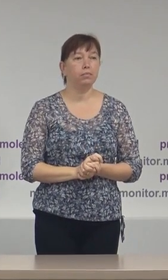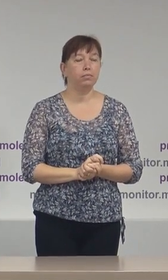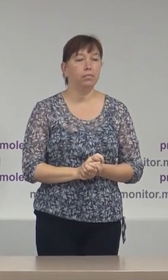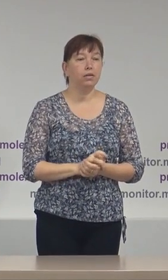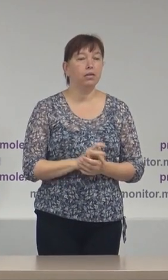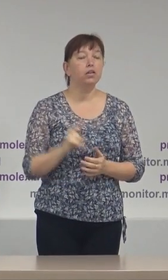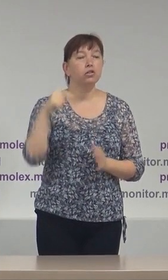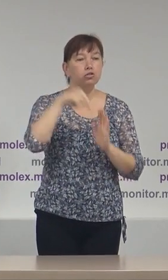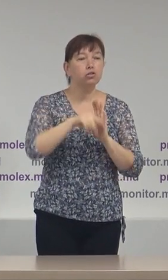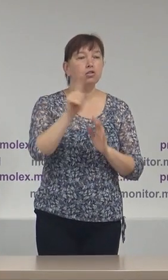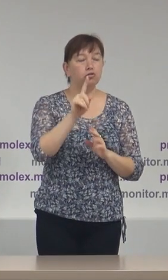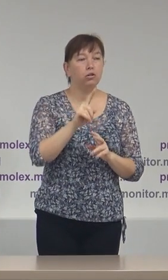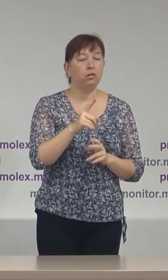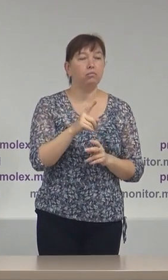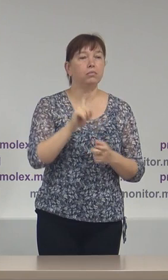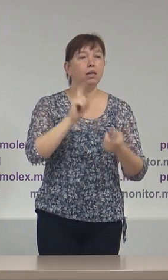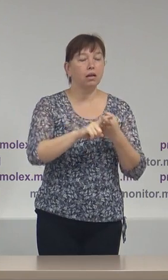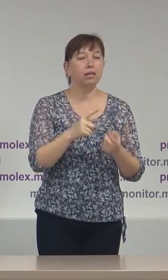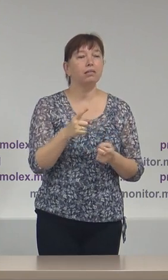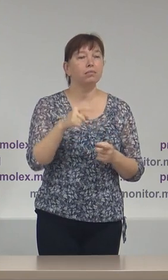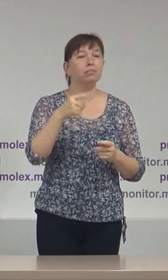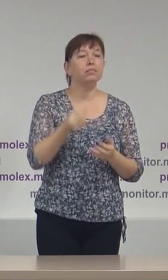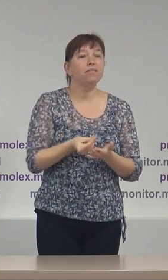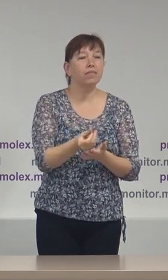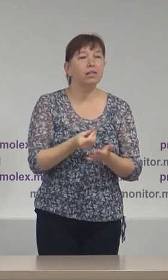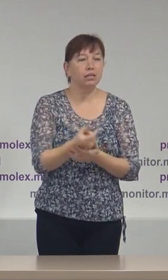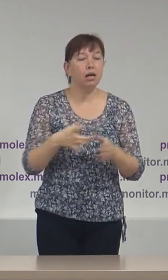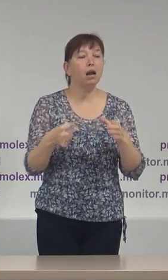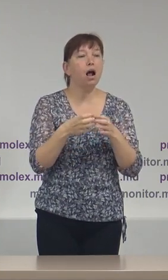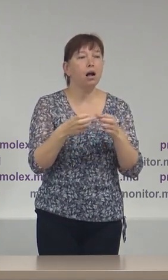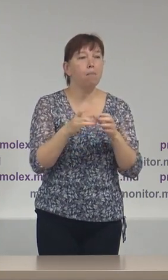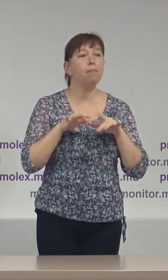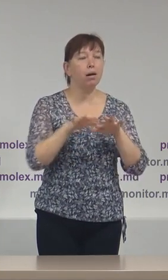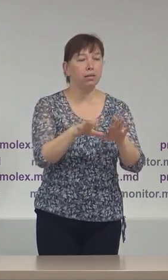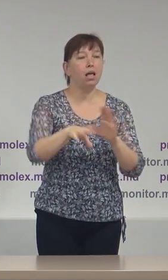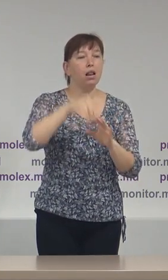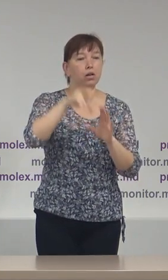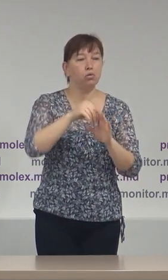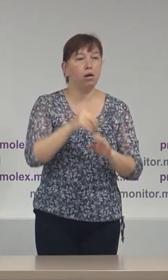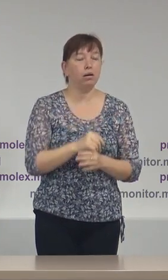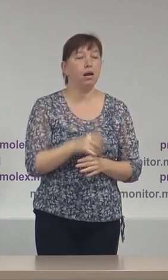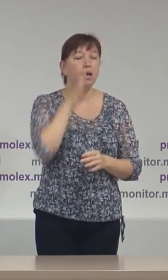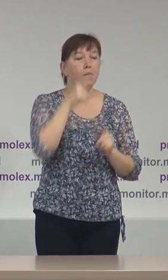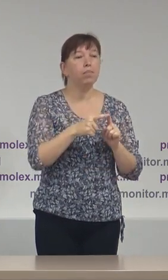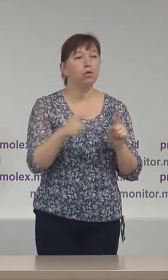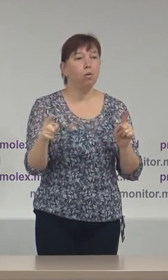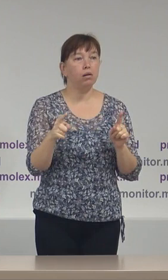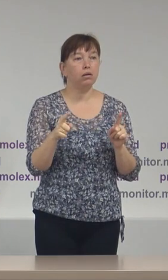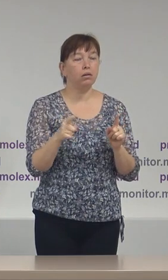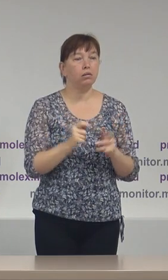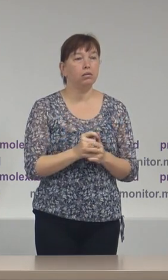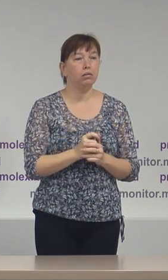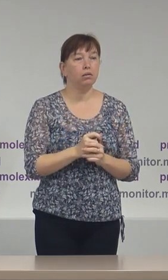Și în ceea privește aspectele de finanțare a campaniei electorale, se referă la perioada de